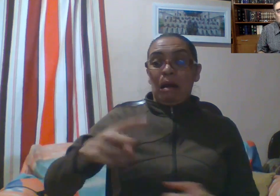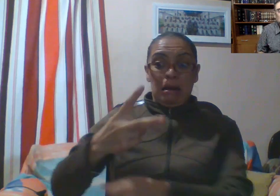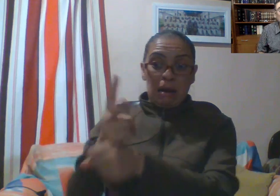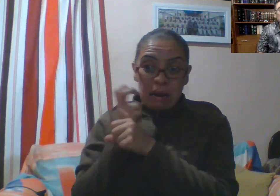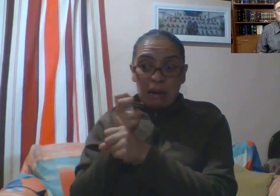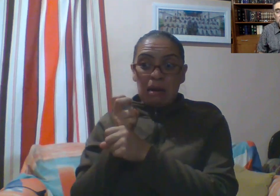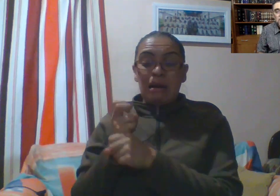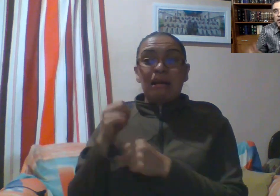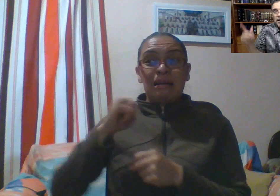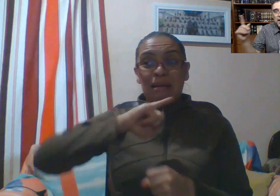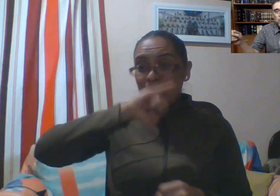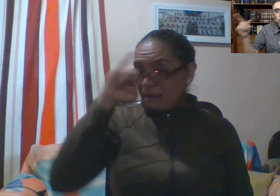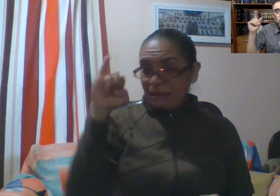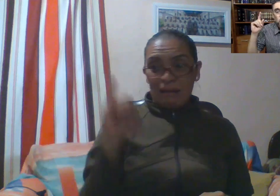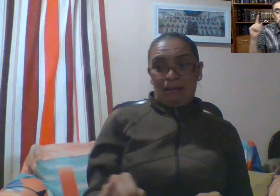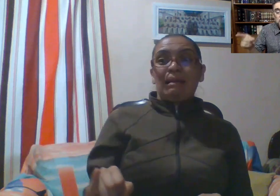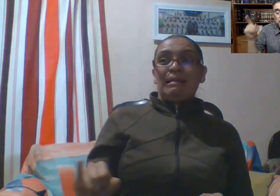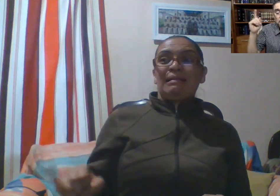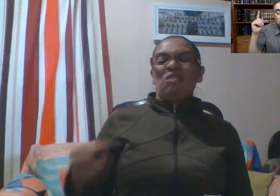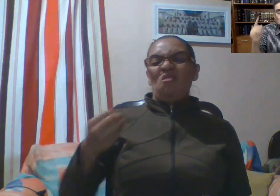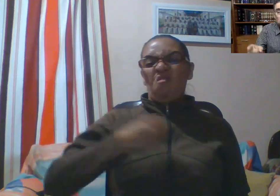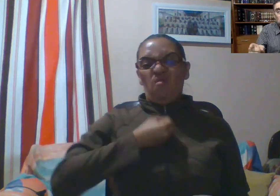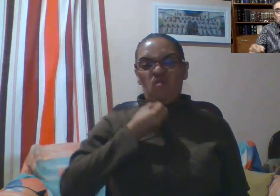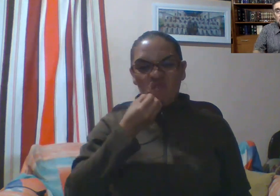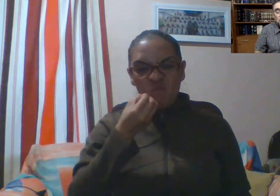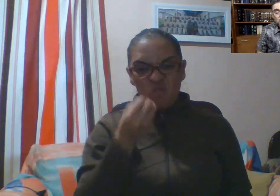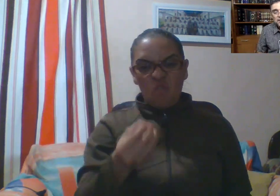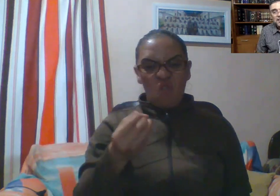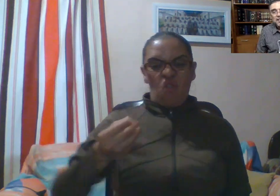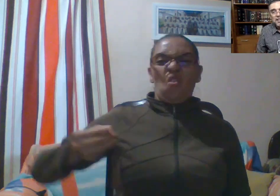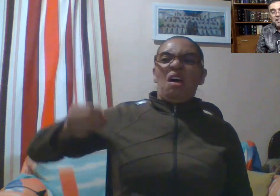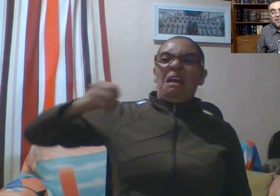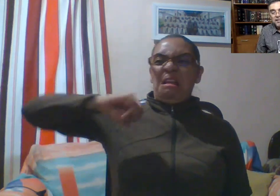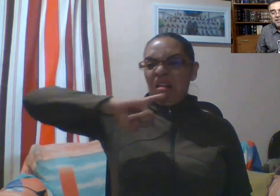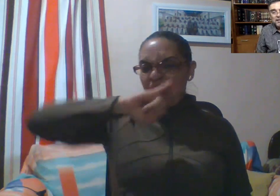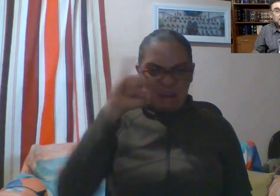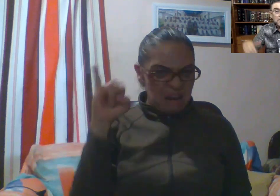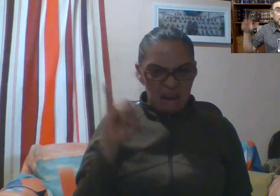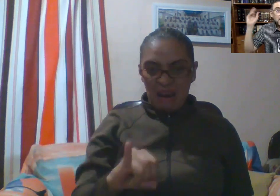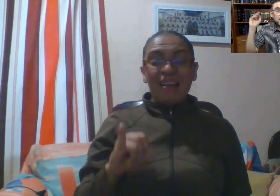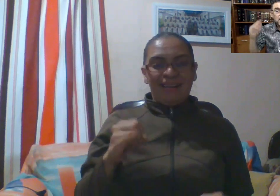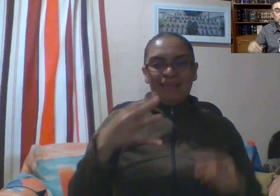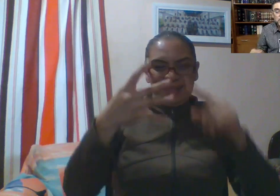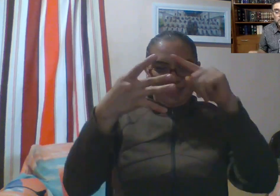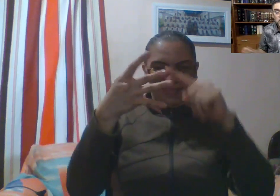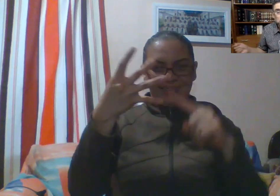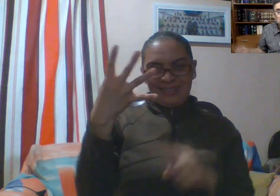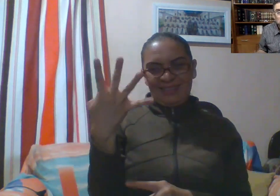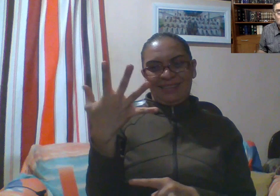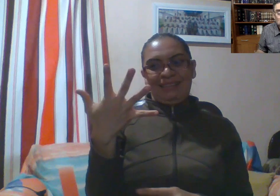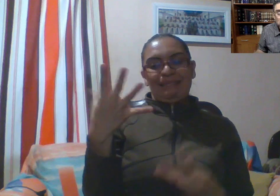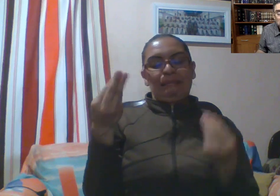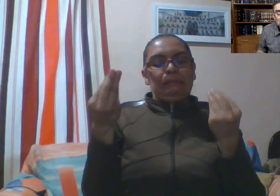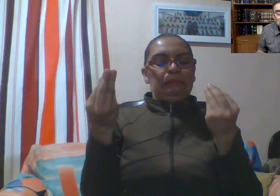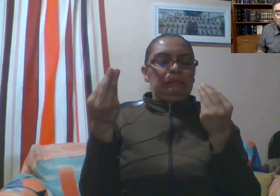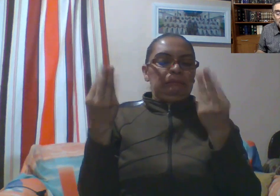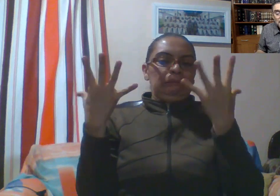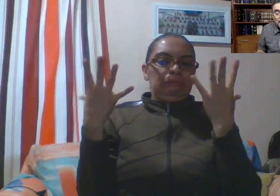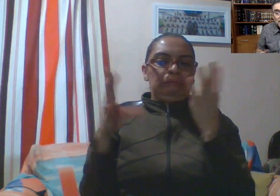Lección número seis, fue creado como convultivo y para el infierno. No te acerques a él. Y así, quiere le sigo, pero son muchas lecciones. Y